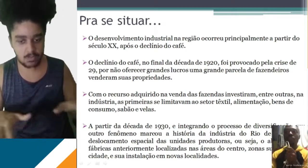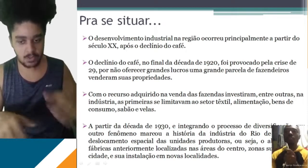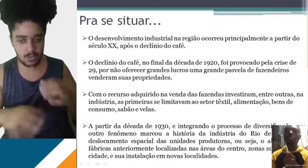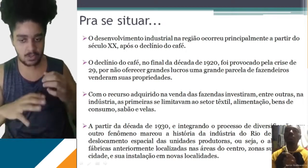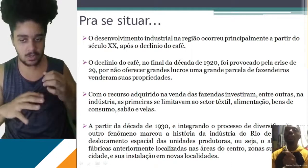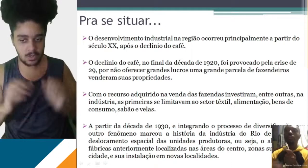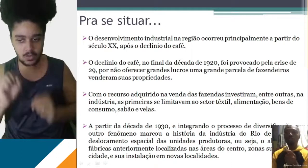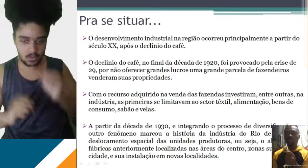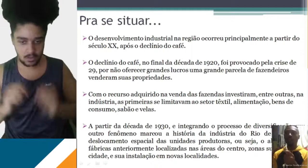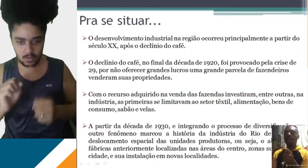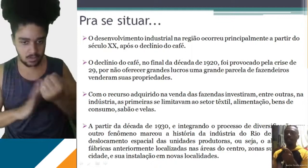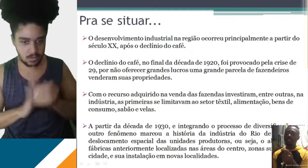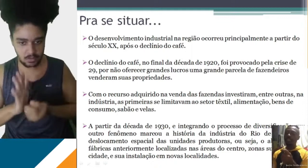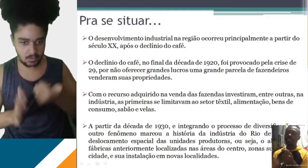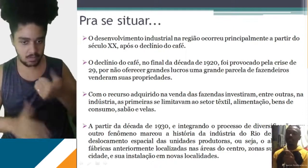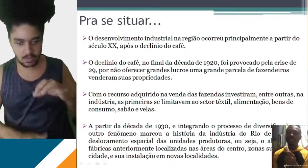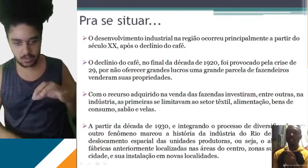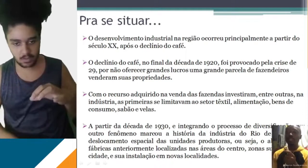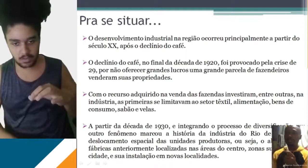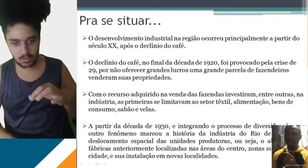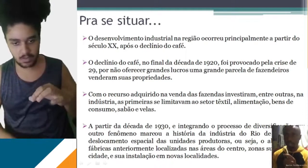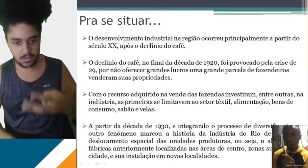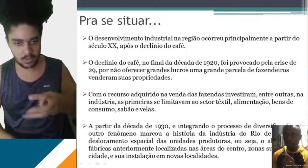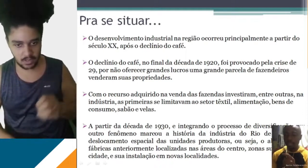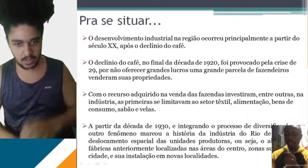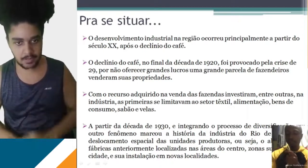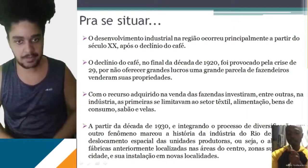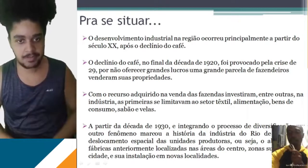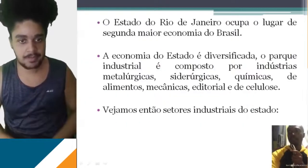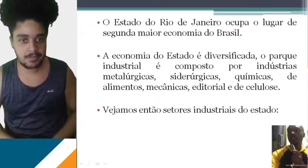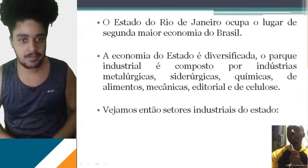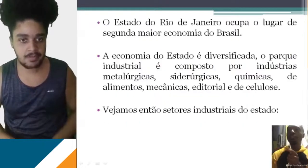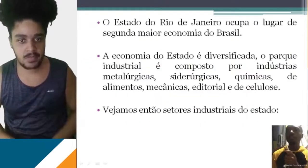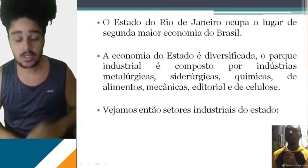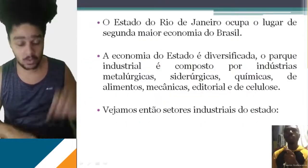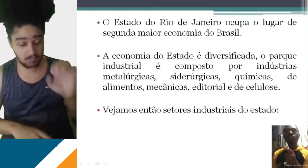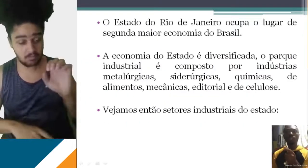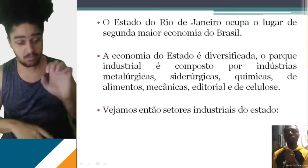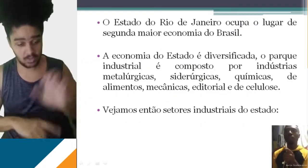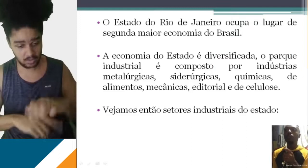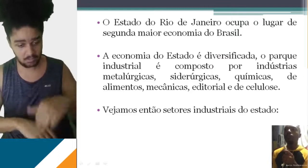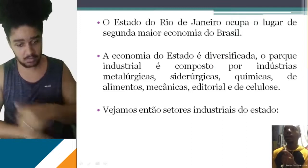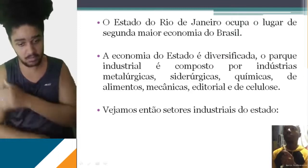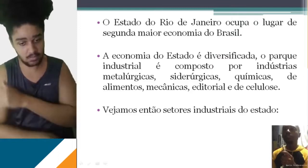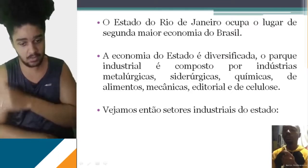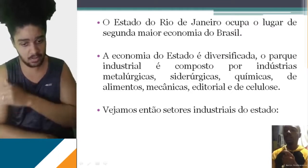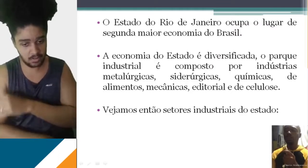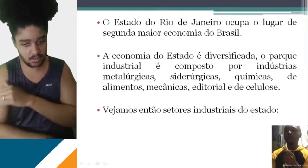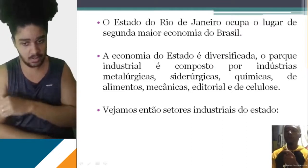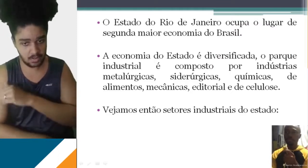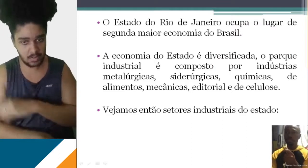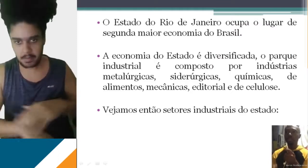redistribuição industrial a partir da década de 1930. Beleza? Então vamos lá. O estado do Rio de vai ocupar o